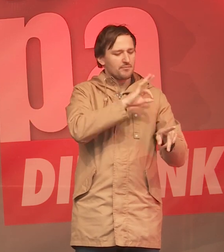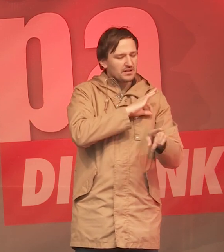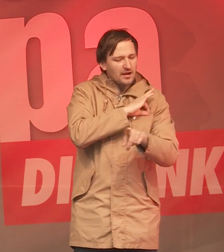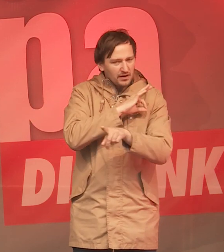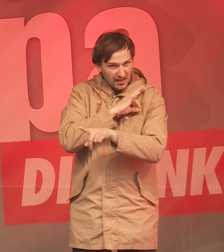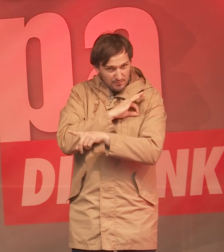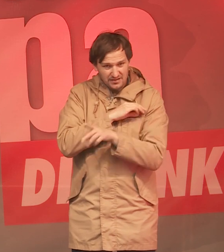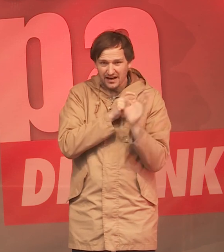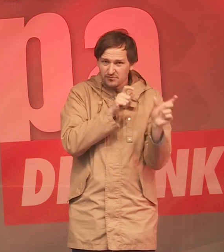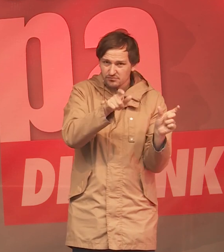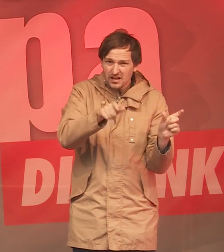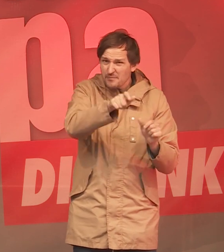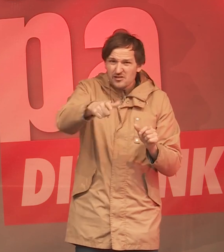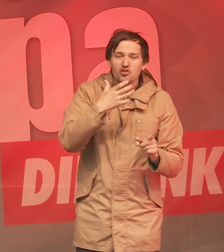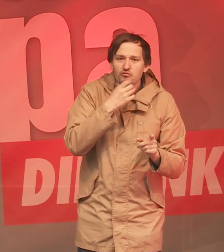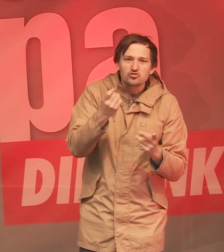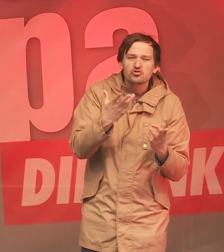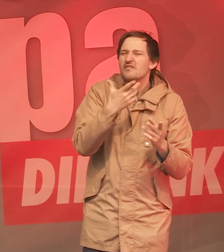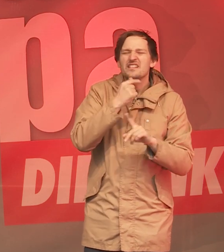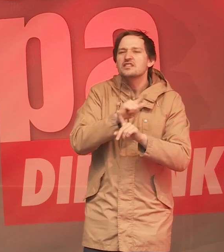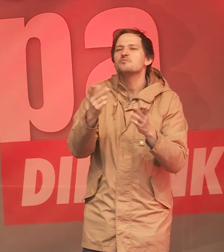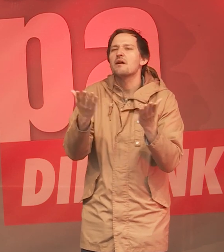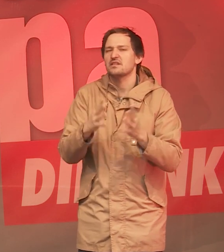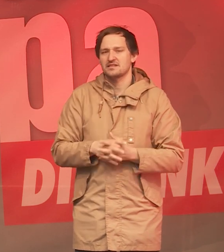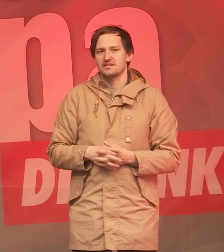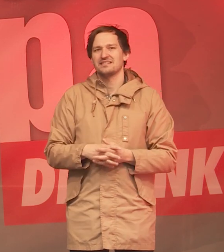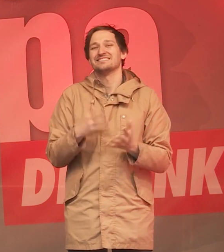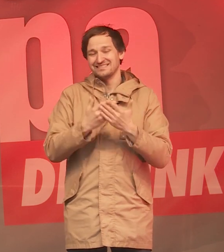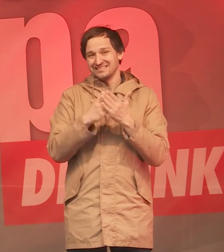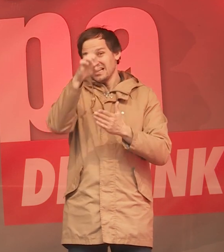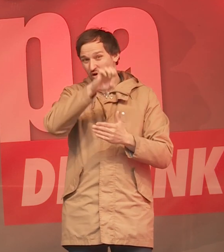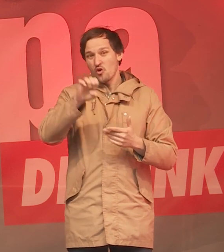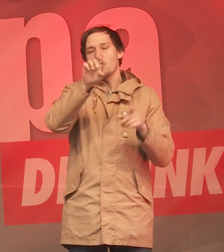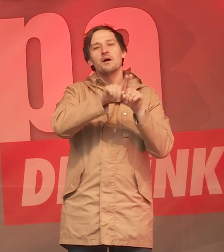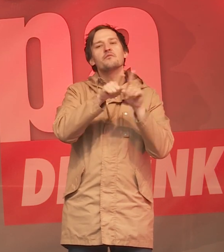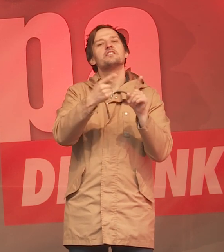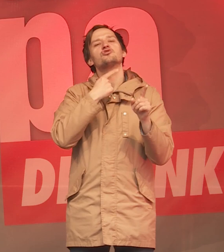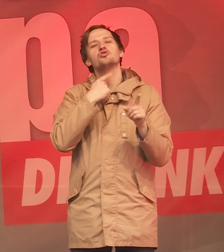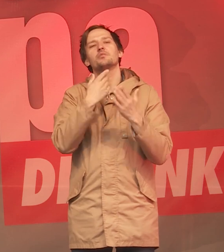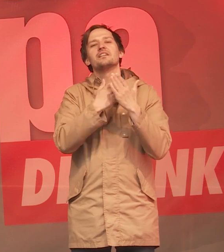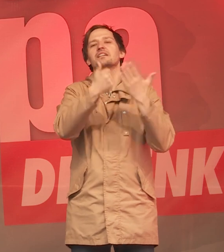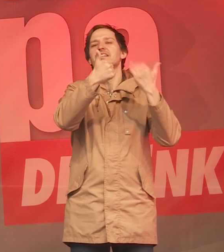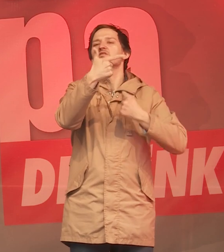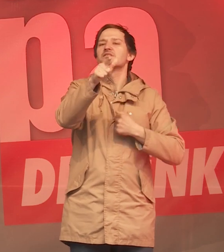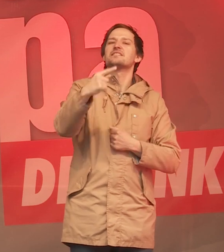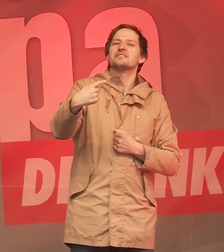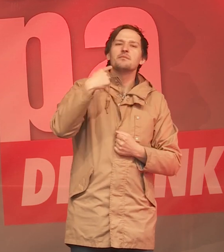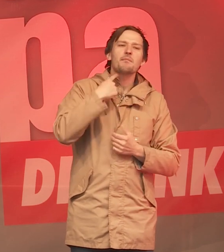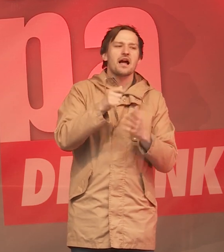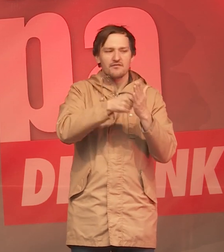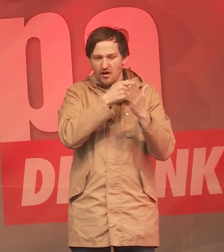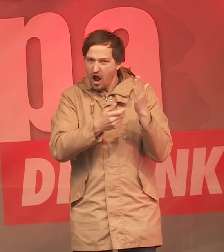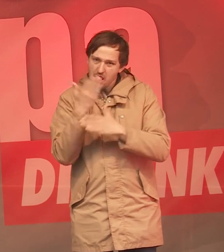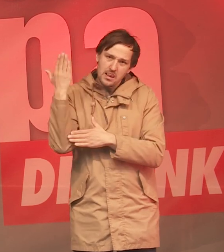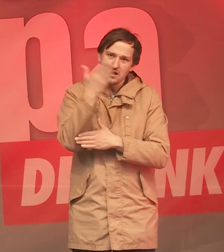wünschen sich die Menschen und was wollen sie eben auch nicht mehr? Auch das ist ein wichtiger Punkt, wenn man am 26. Mai zur Wahl geht. Und